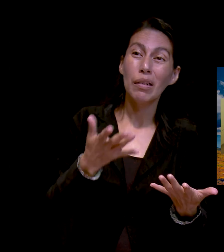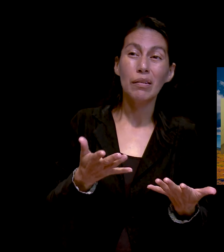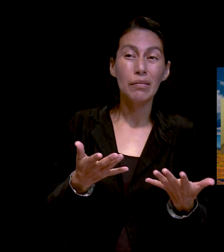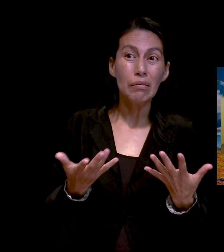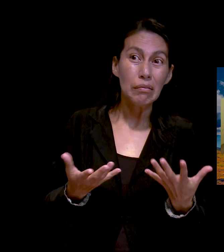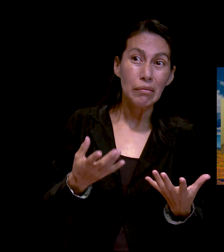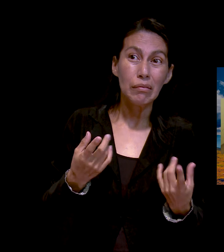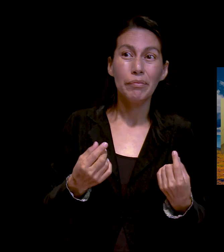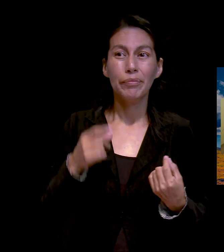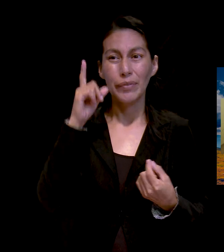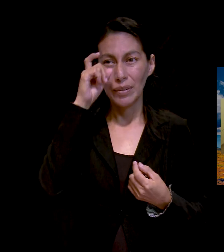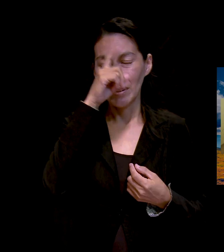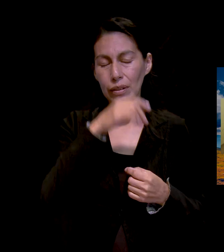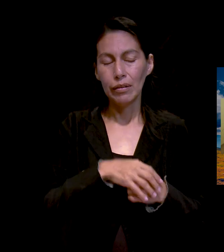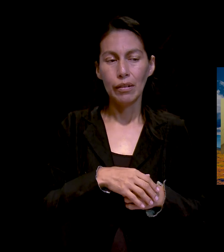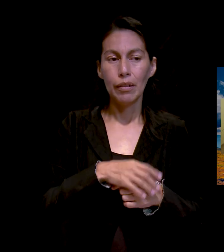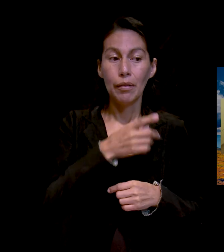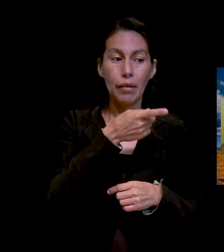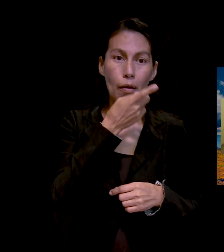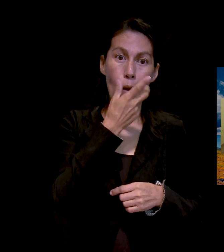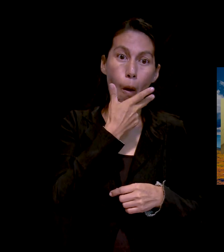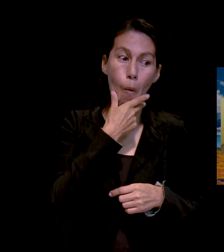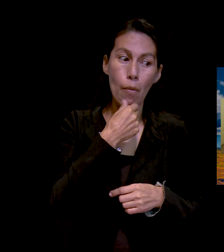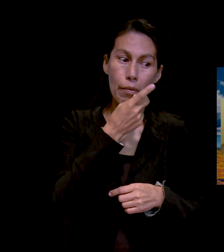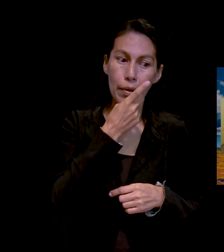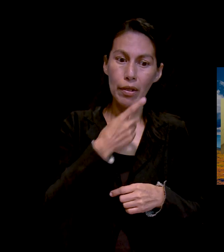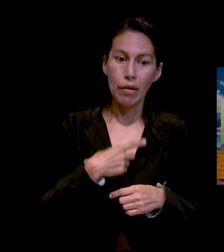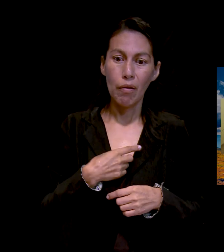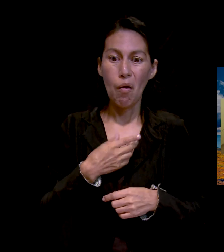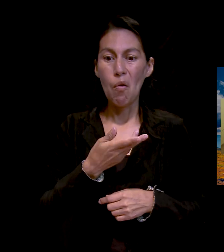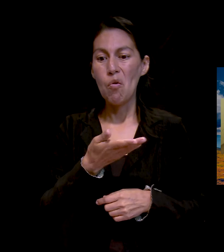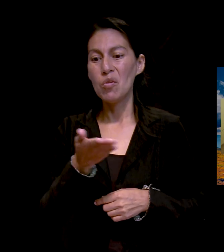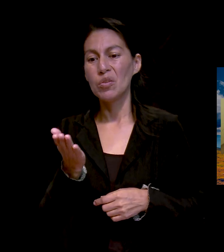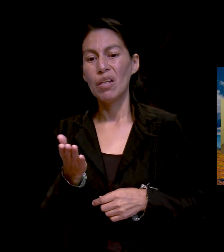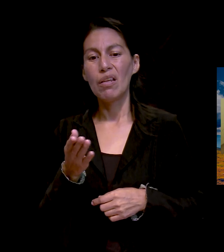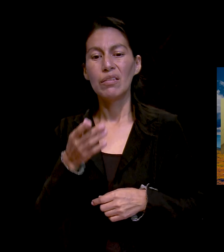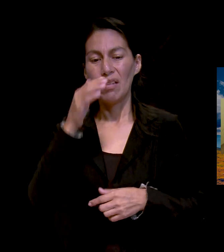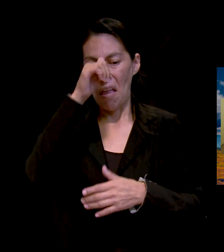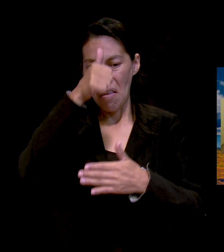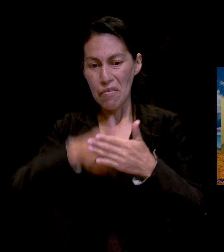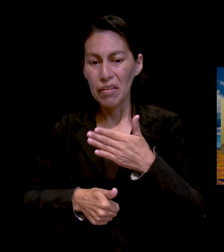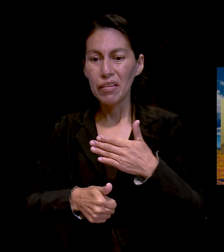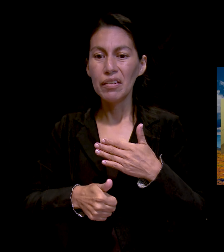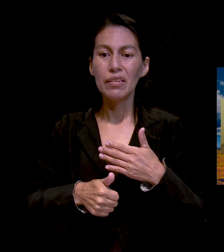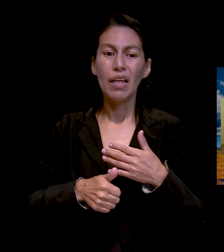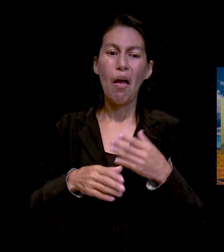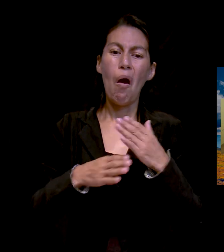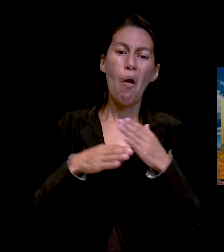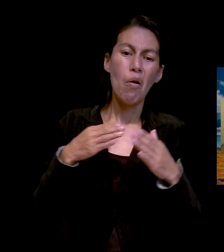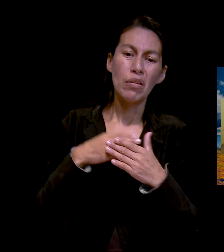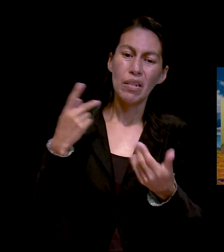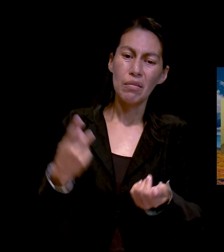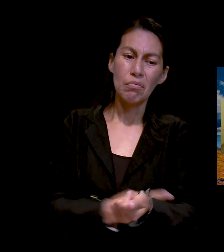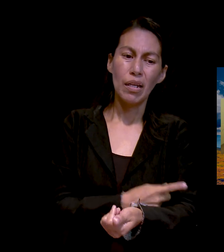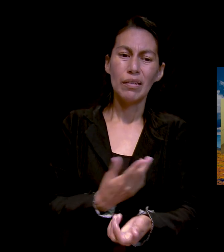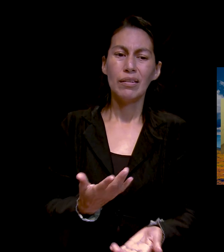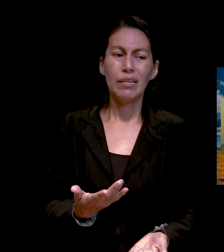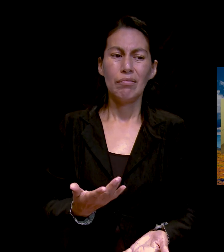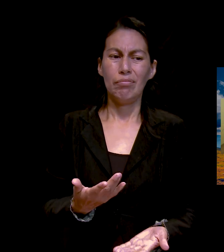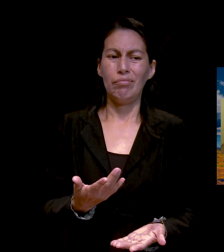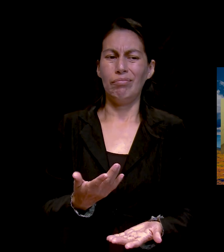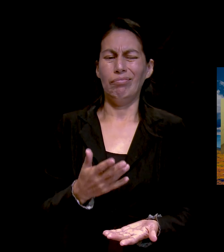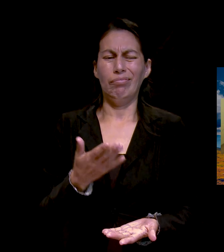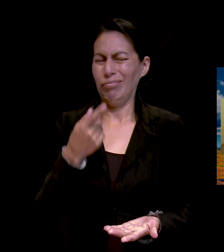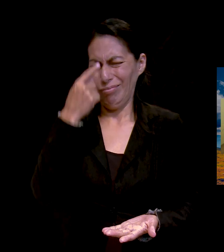que mi mamá estuviera bien. Y me dijo, bueno, ay, es que a ustedes los adventistas les pasa cada cosa, dijo. Que